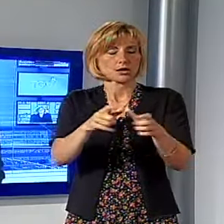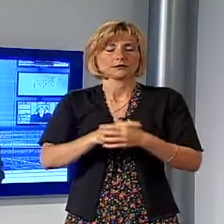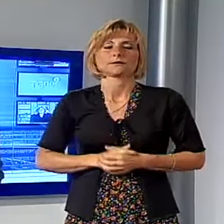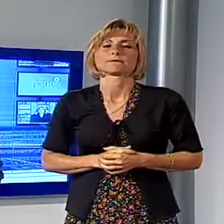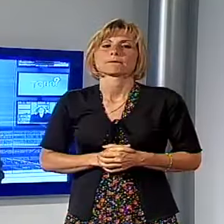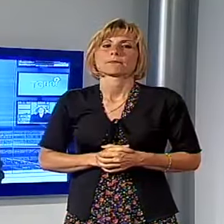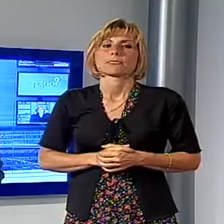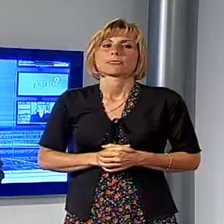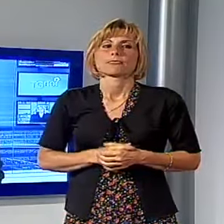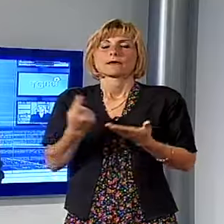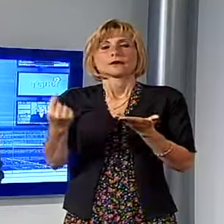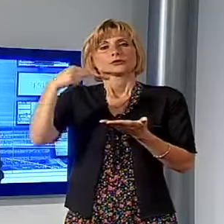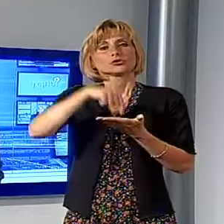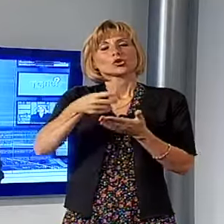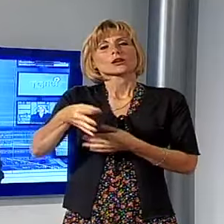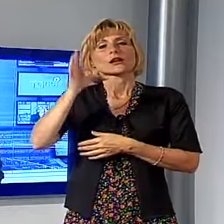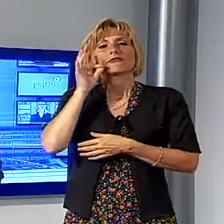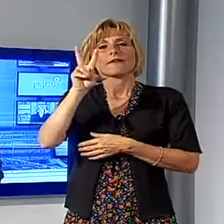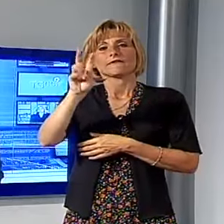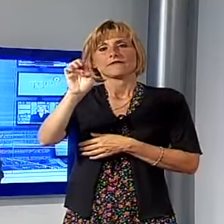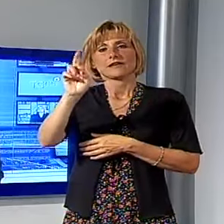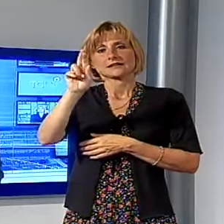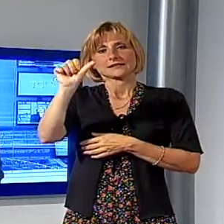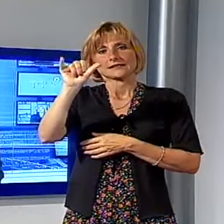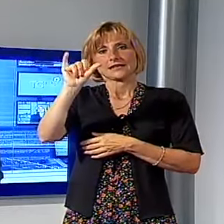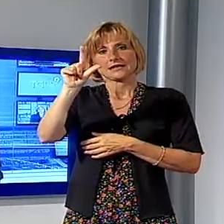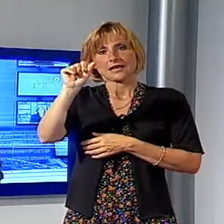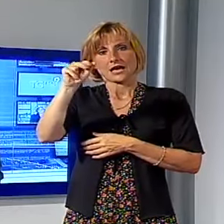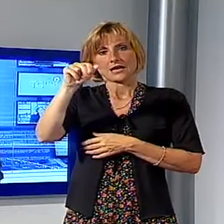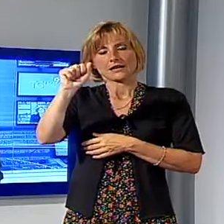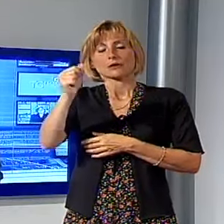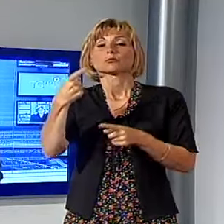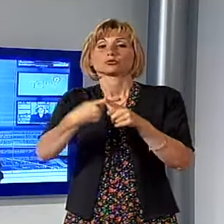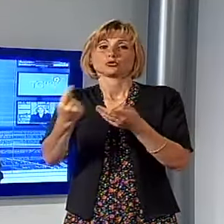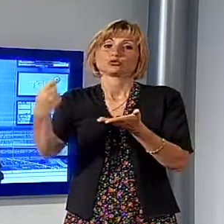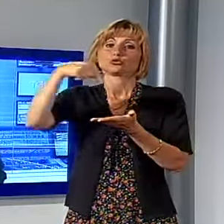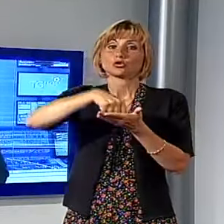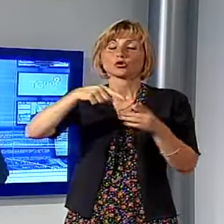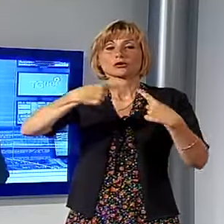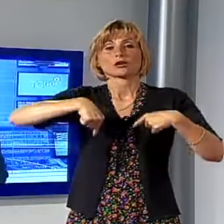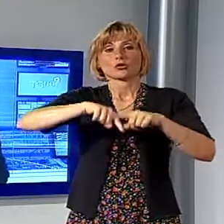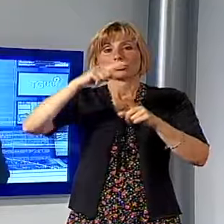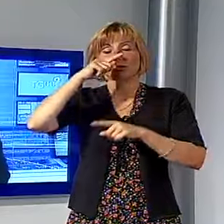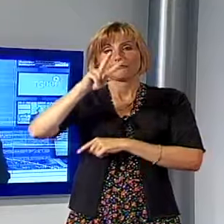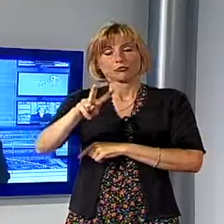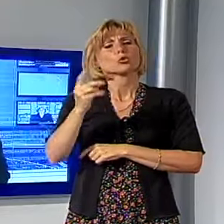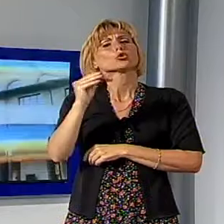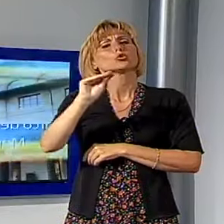Torna il Caffè della Versiliana e torna anche su Noi TV a Marina di Pietrasanta.